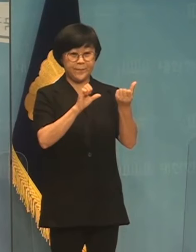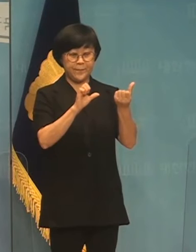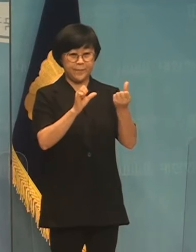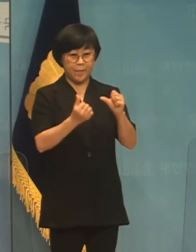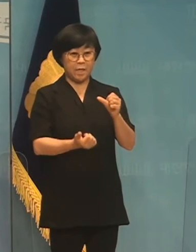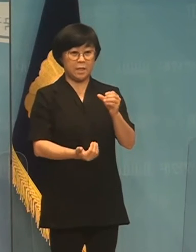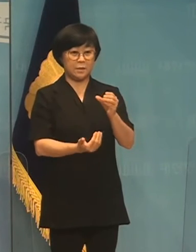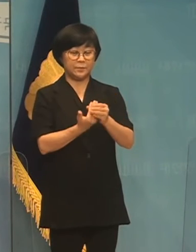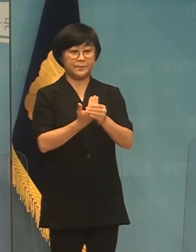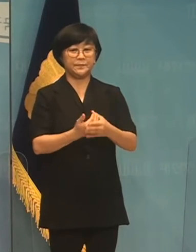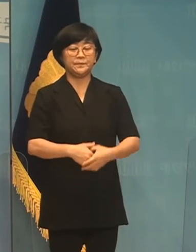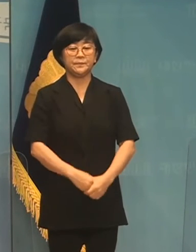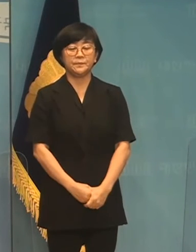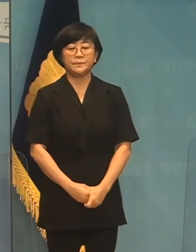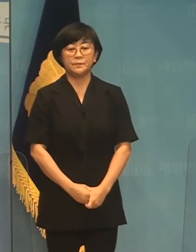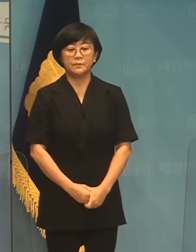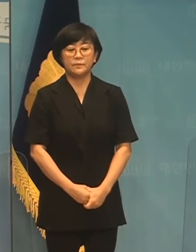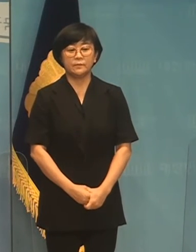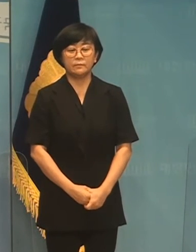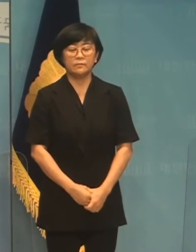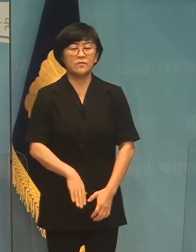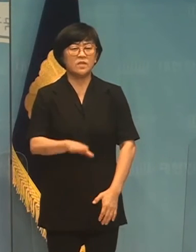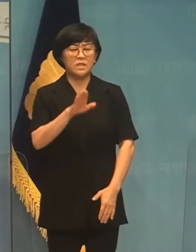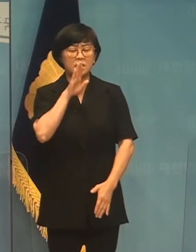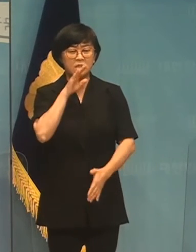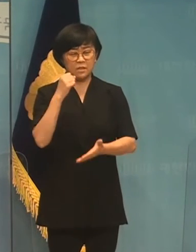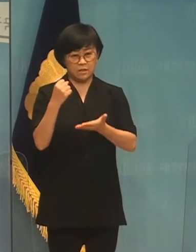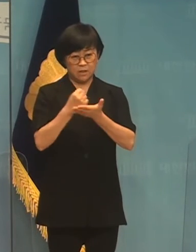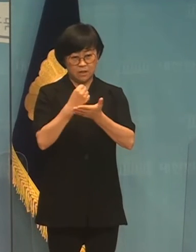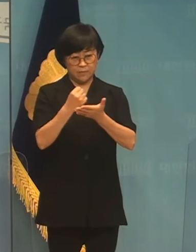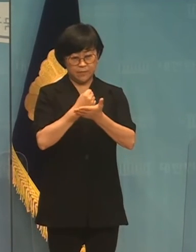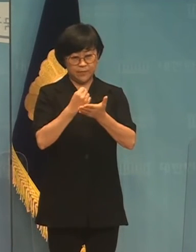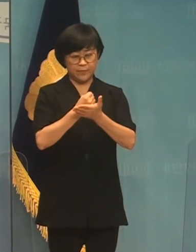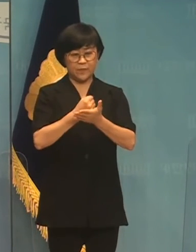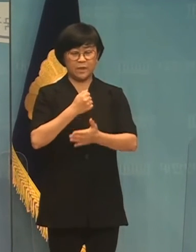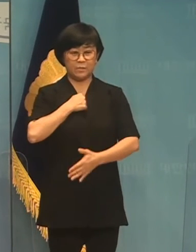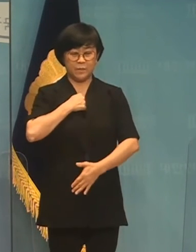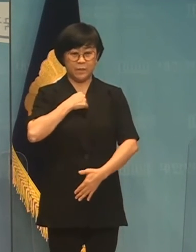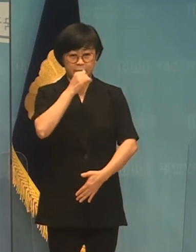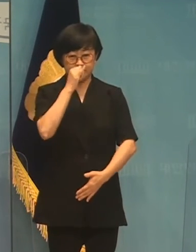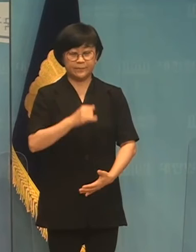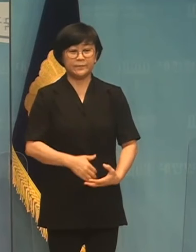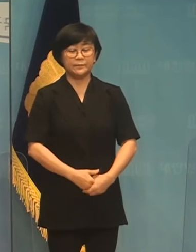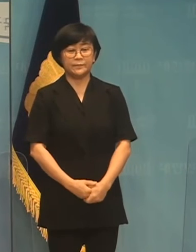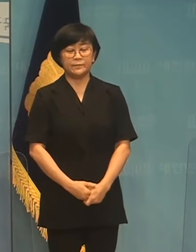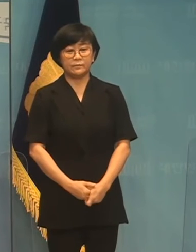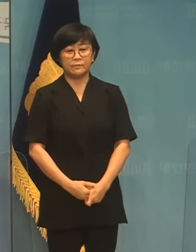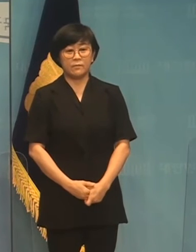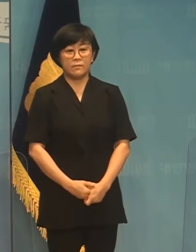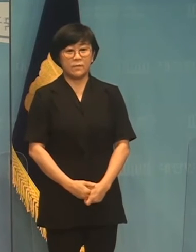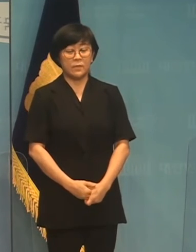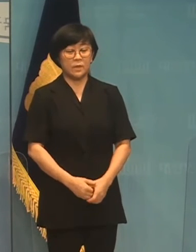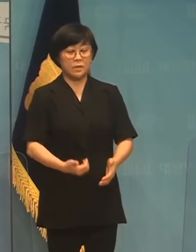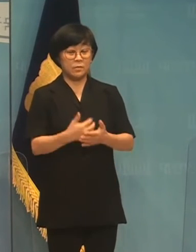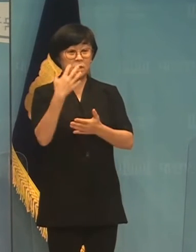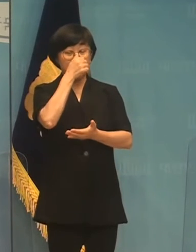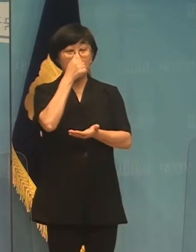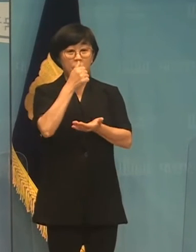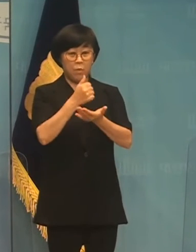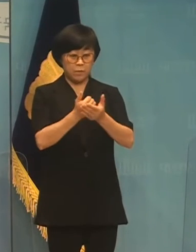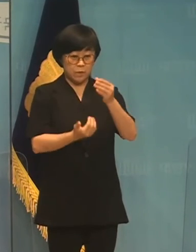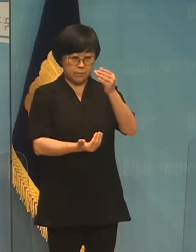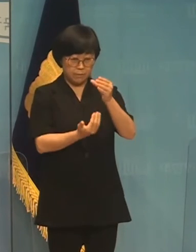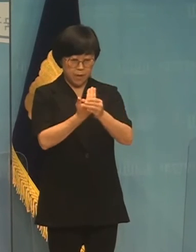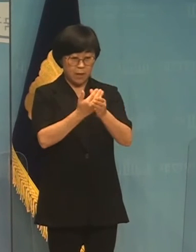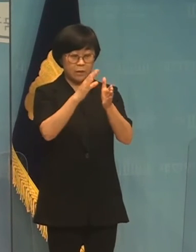사건이 또 발생했습니다. 참당한 심정 금할 수 없습니다. 이번 해군 성범죄 사건이